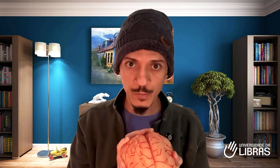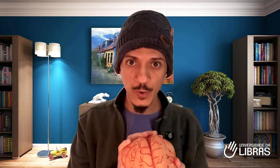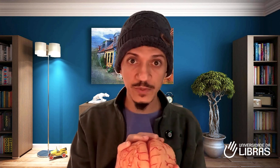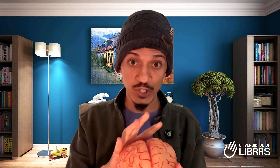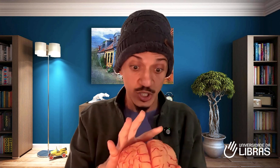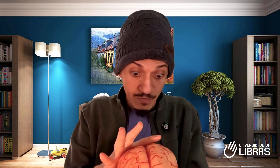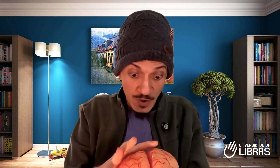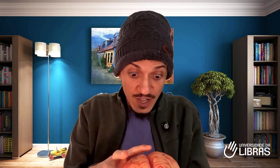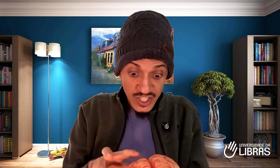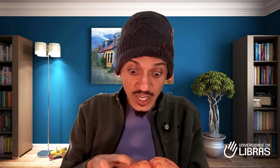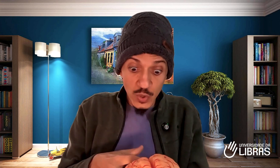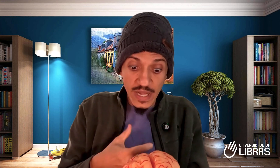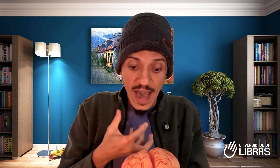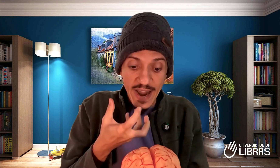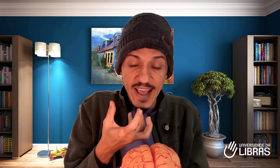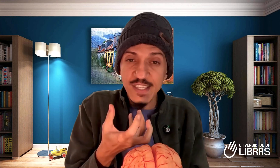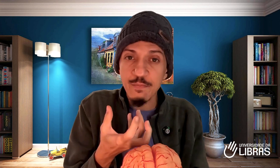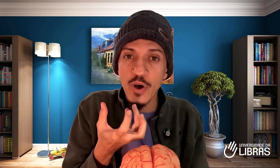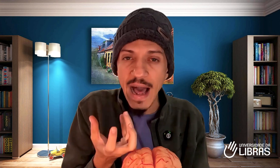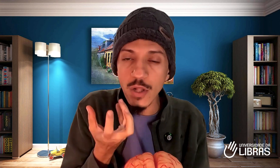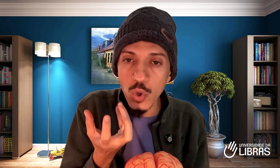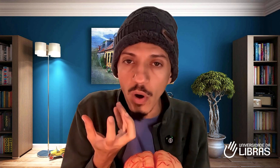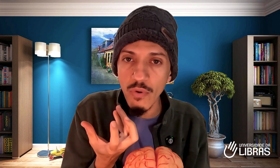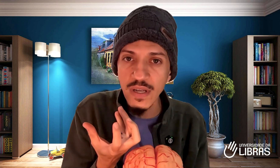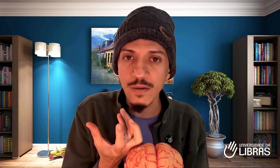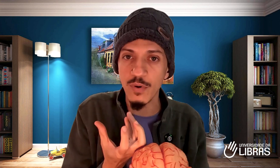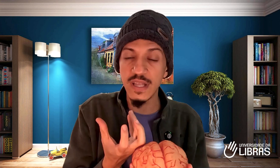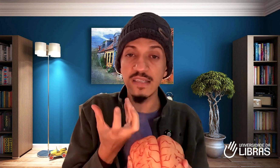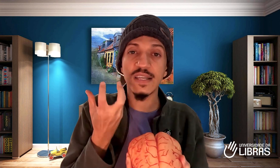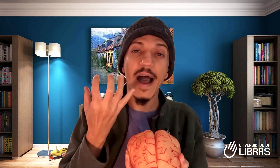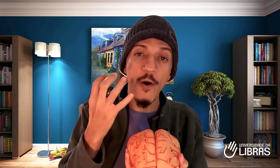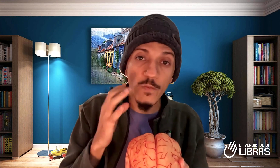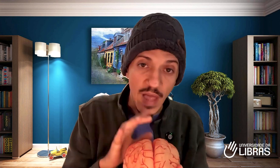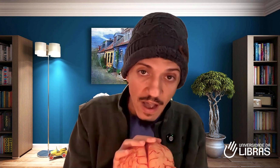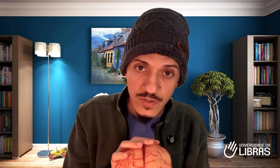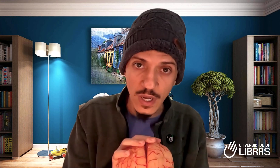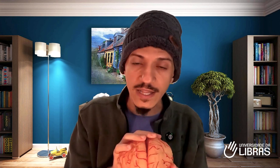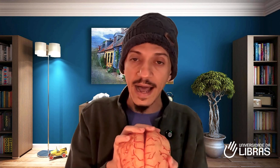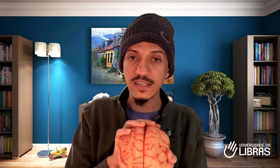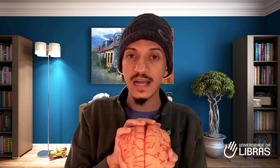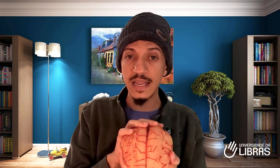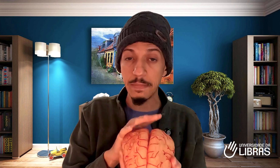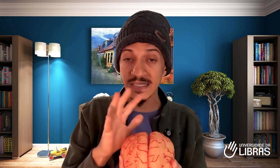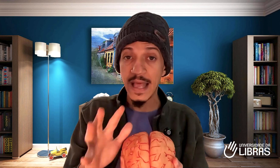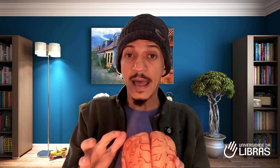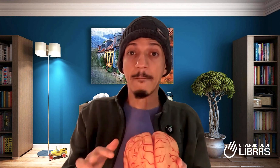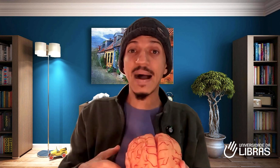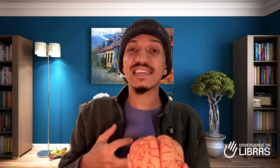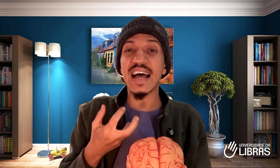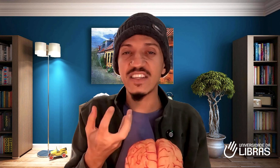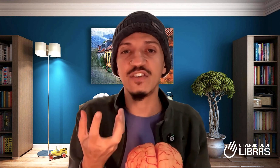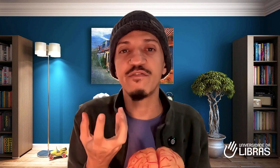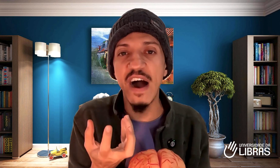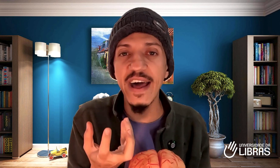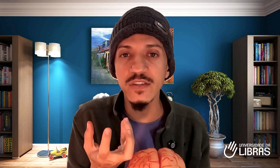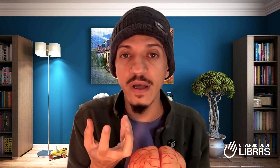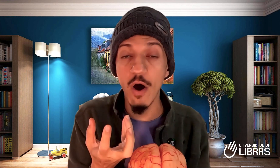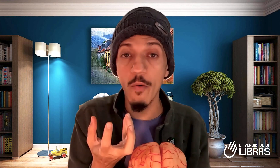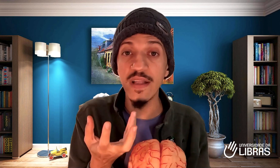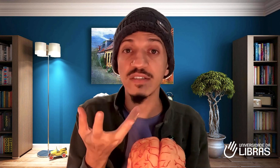objetivo se ajudar a explorar todo esse potencial da visualidade da Libras, mas ativar isso realmente na sua